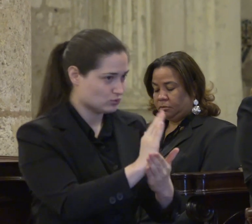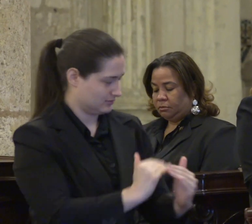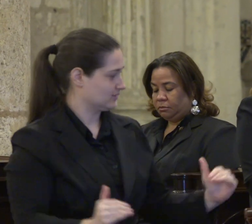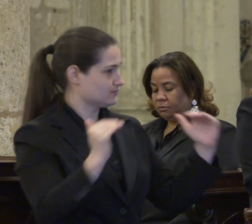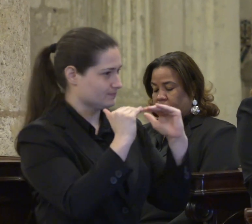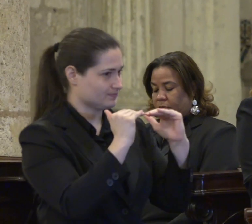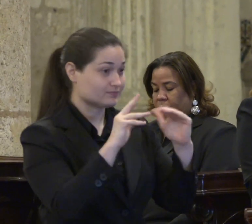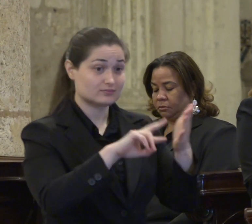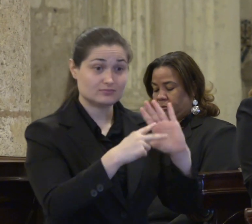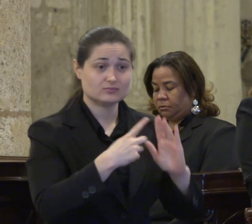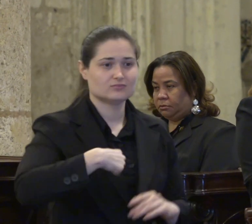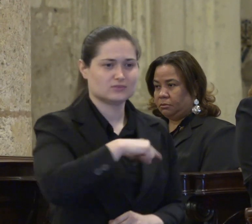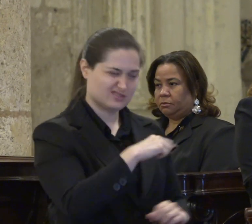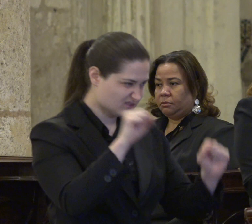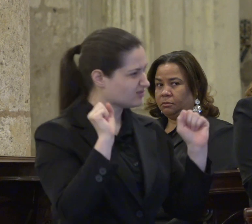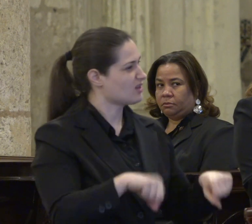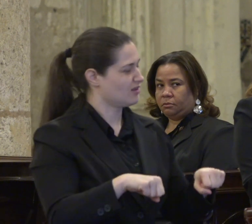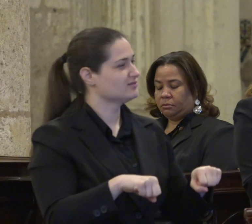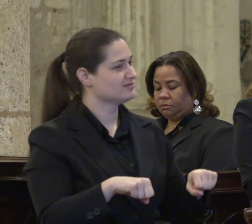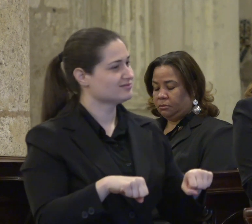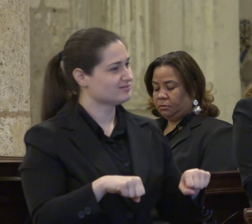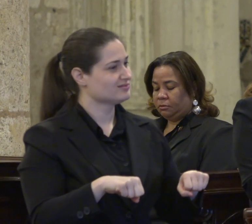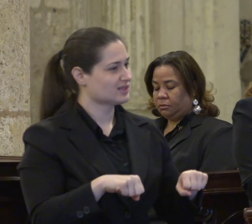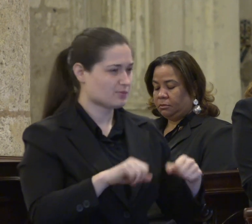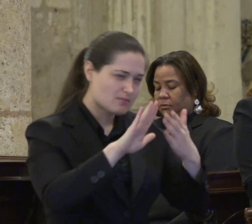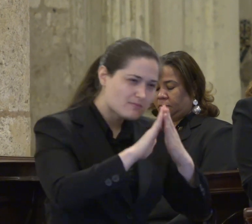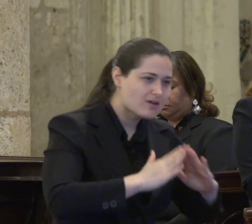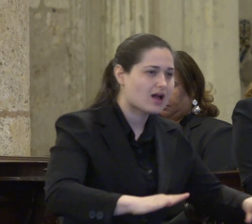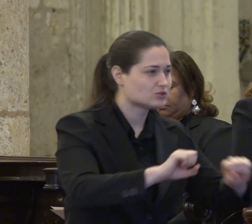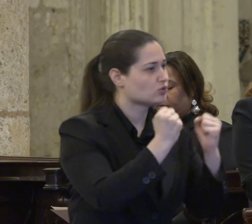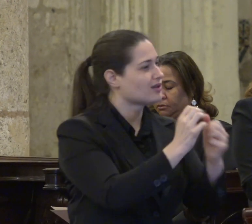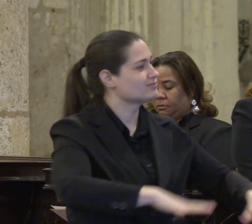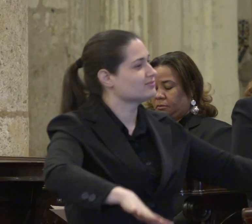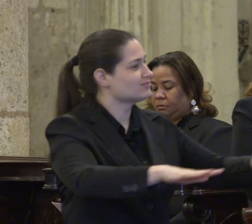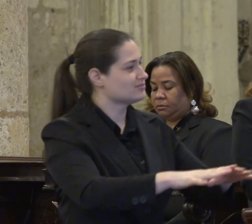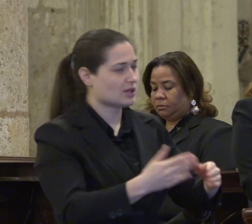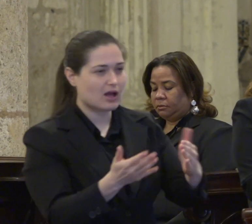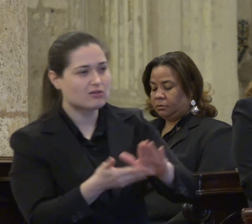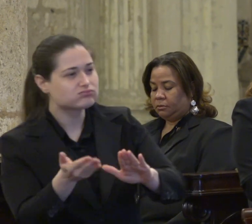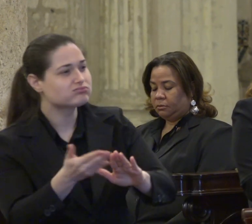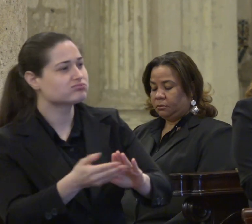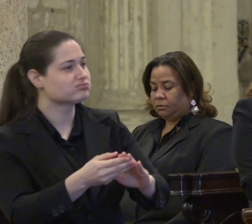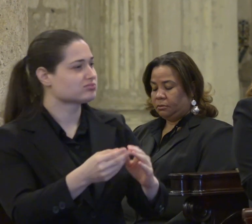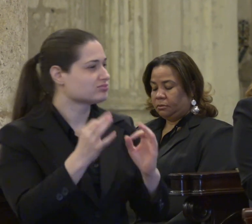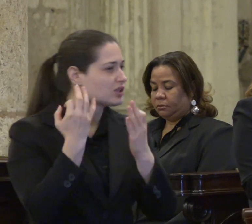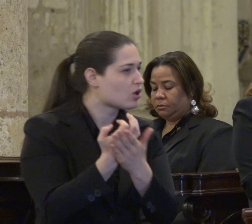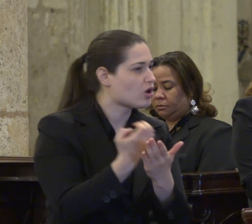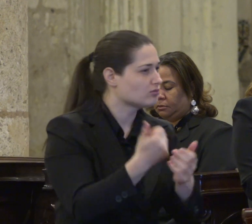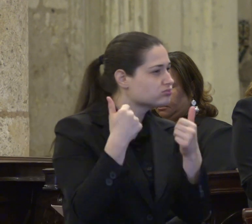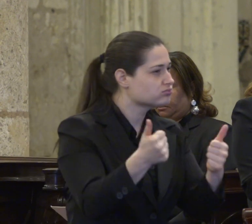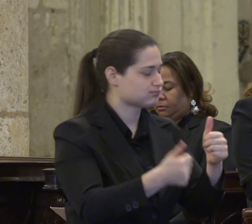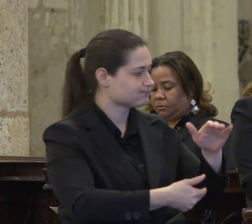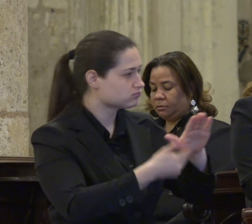segura para construir la sociedad de paz, la sociedad de prosperidad y la sociedad de sostenibilidad